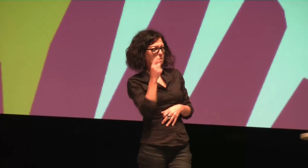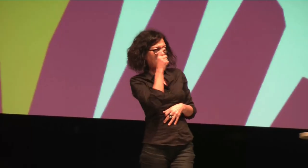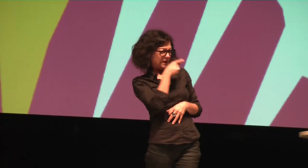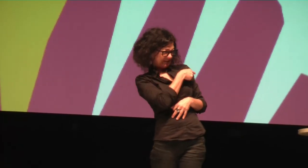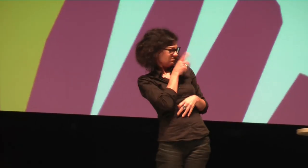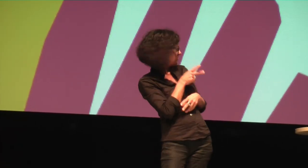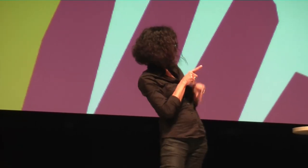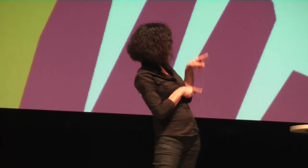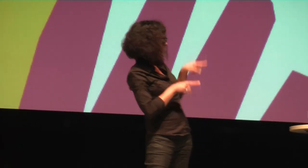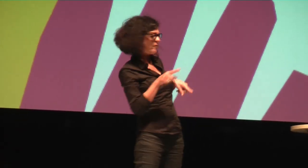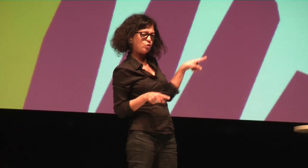Seht ihr die Banane?